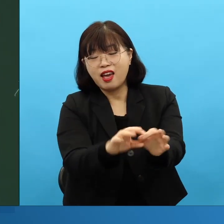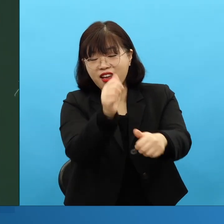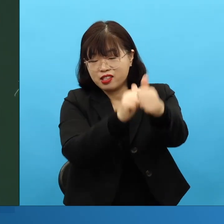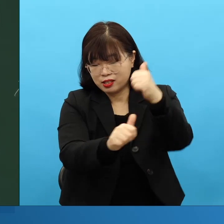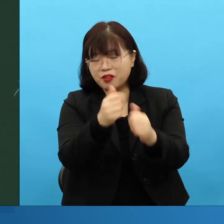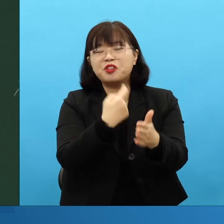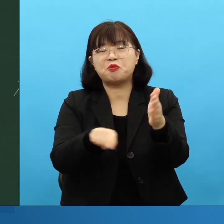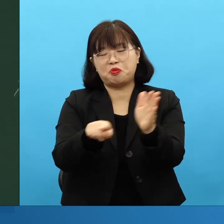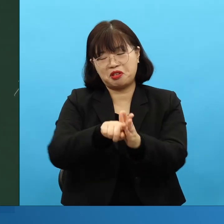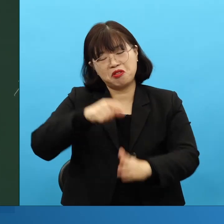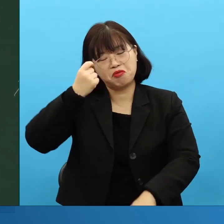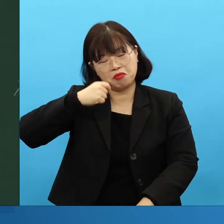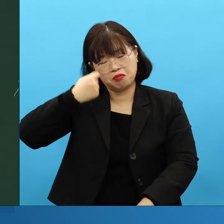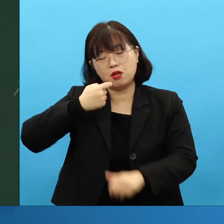부활하셔서는 어린 양을 먹이라.